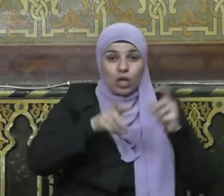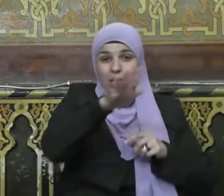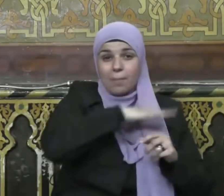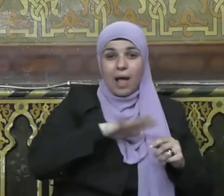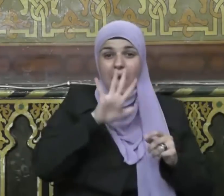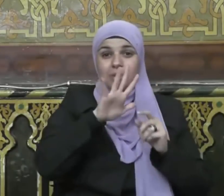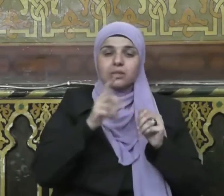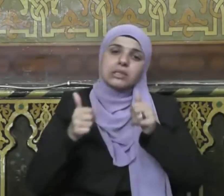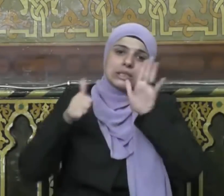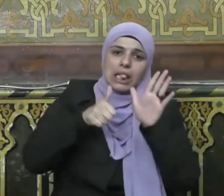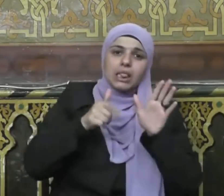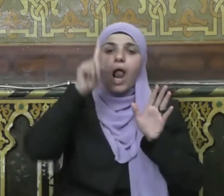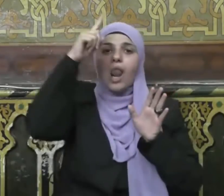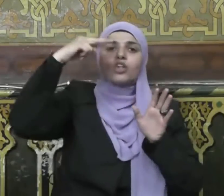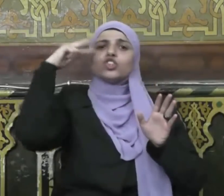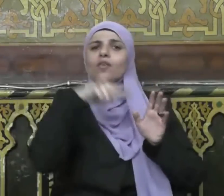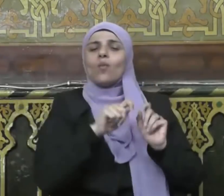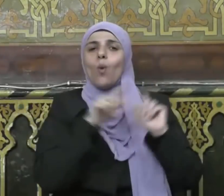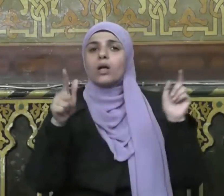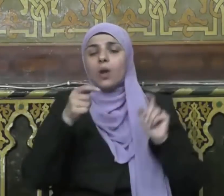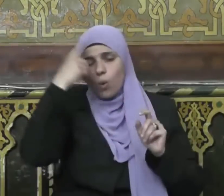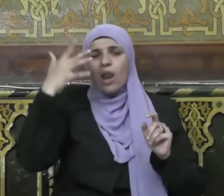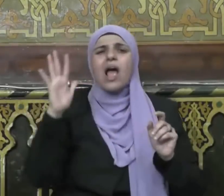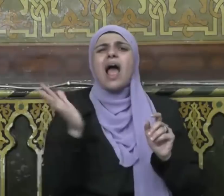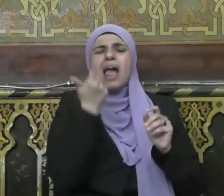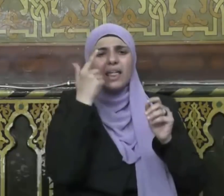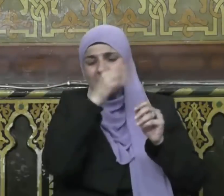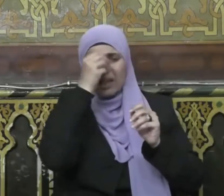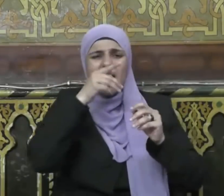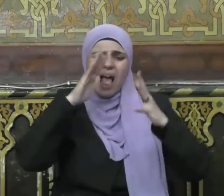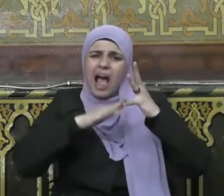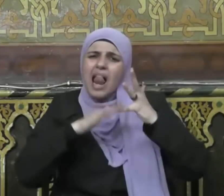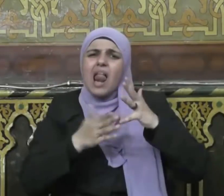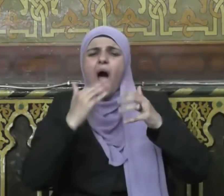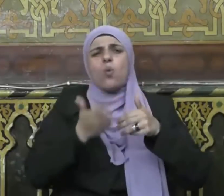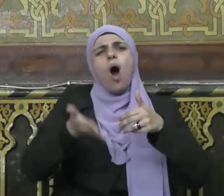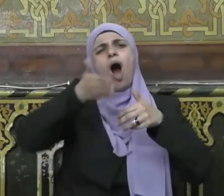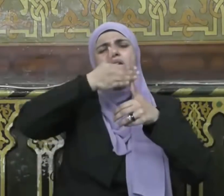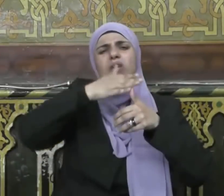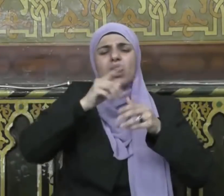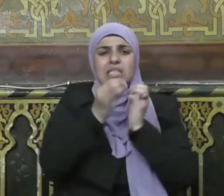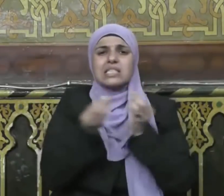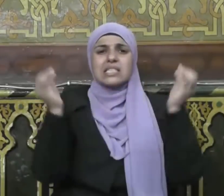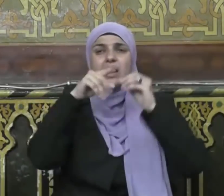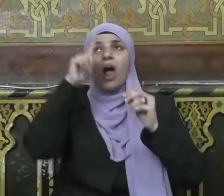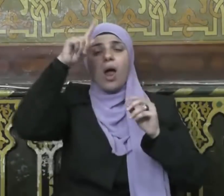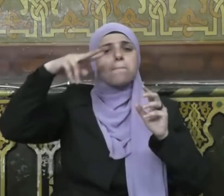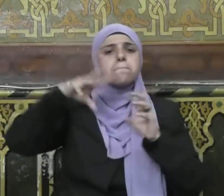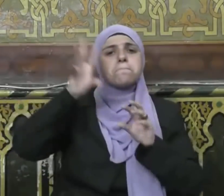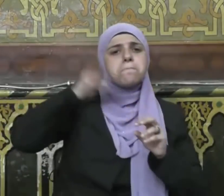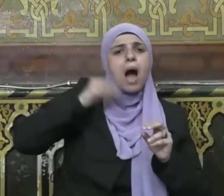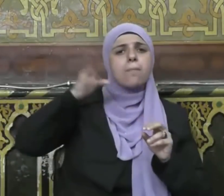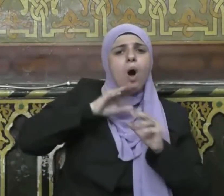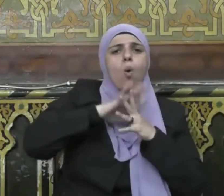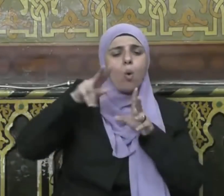لنفحات الله تعالى فيه رجاء أن يكون من عتقاء الله تعالى من النار أقول قولي هذا